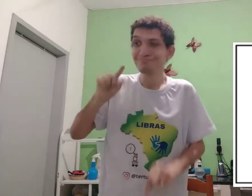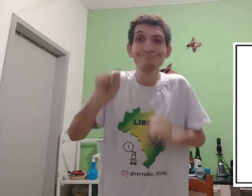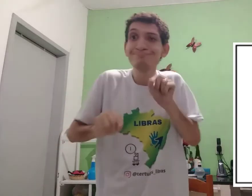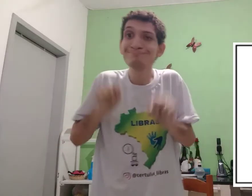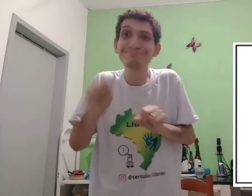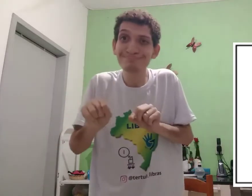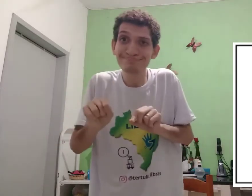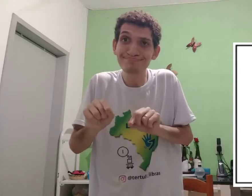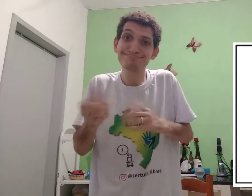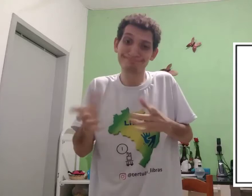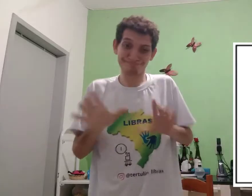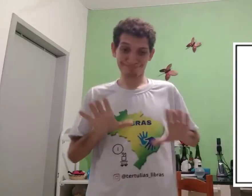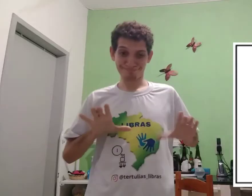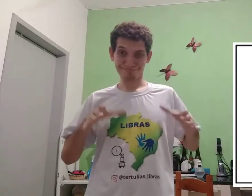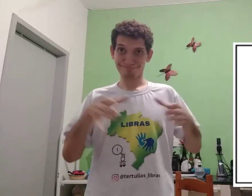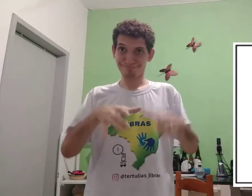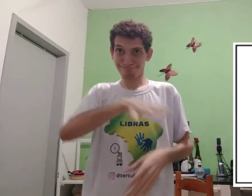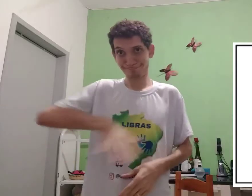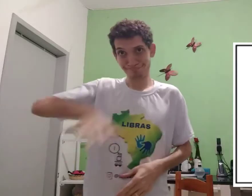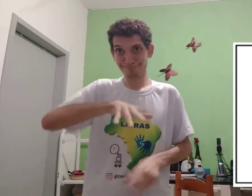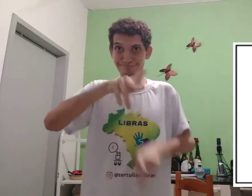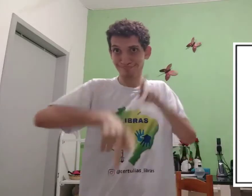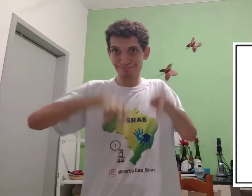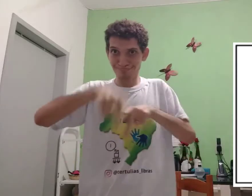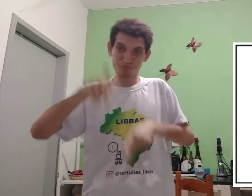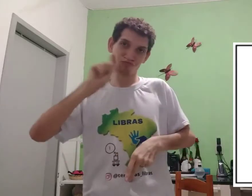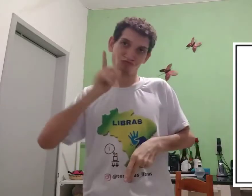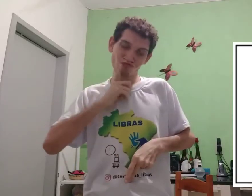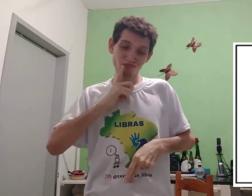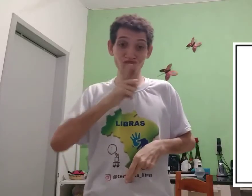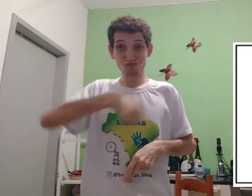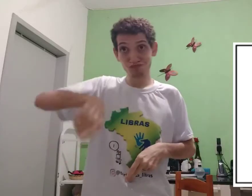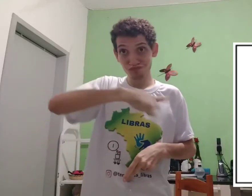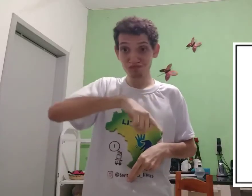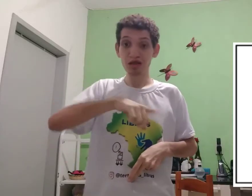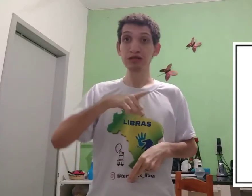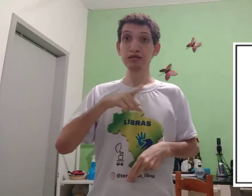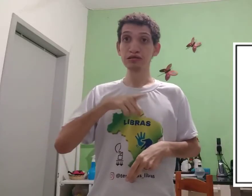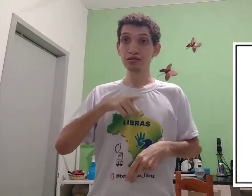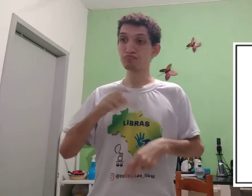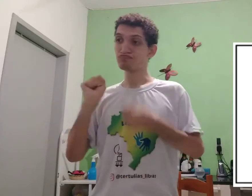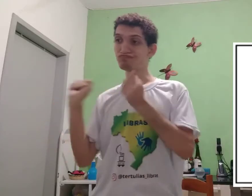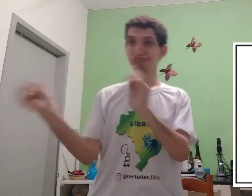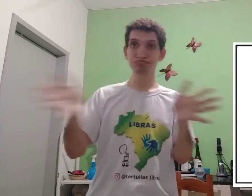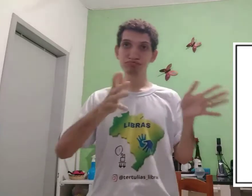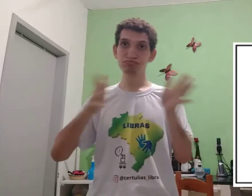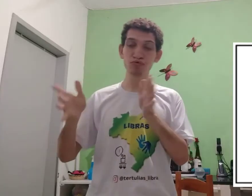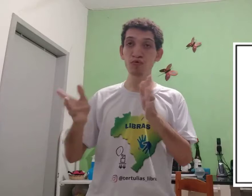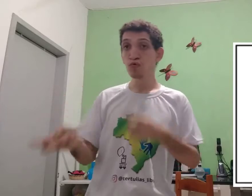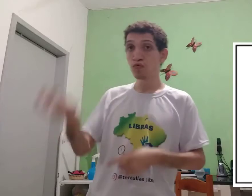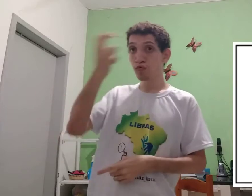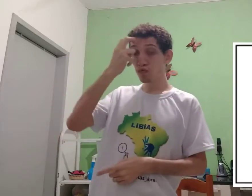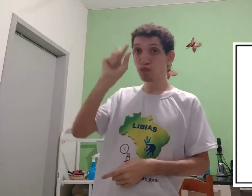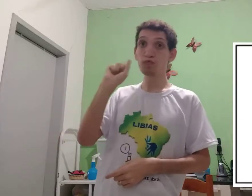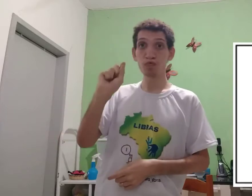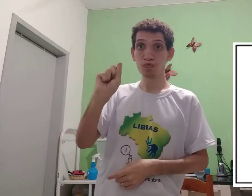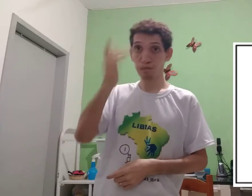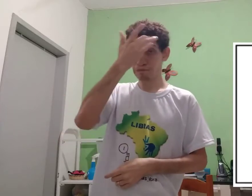viu? Então isso significa o quê? Então, pulso, surdo, eles, e, sinalização,